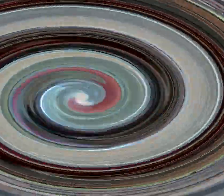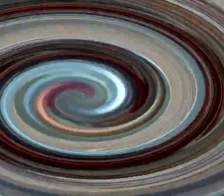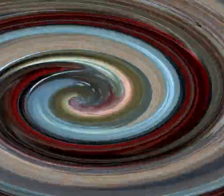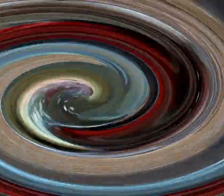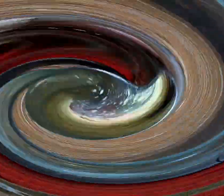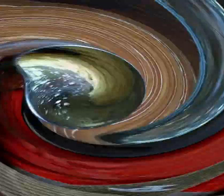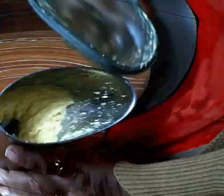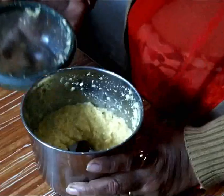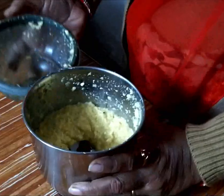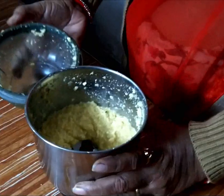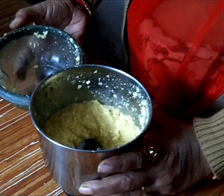मुंग डाल पेस्ट चुकी है